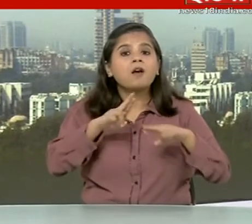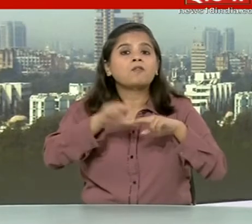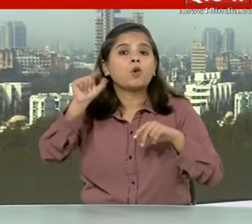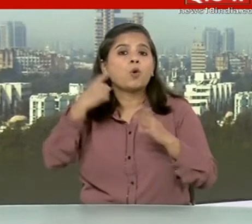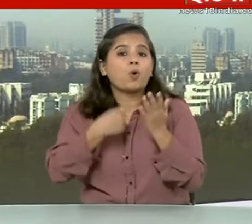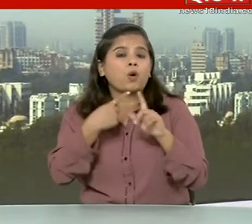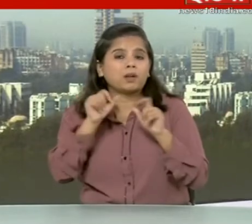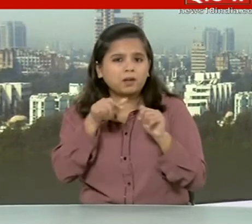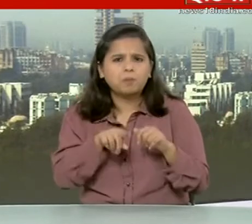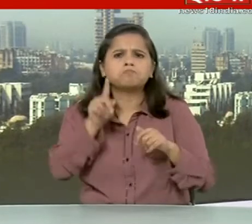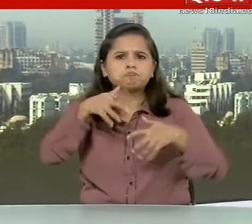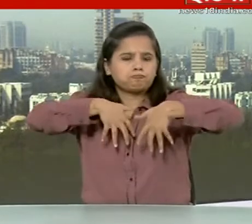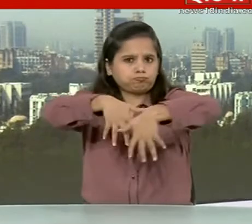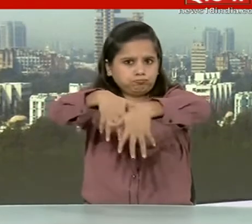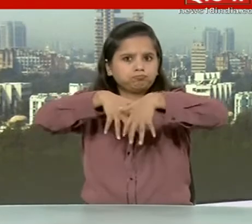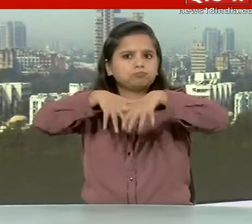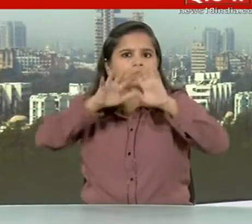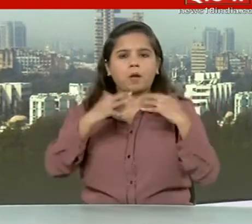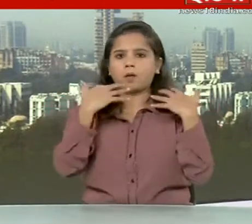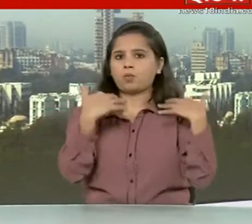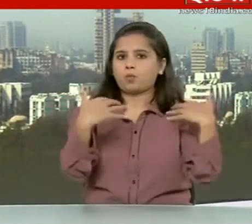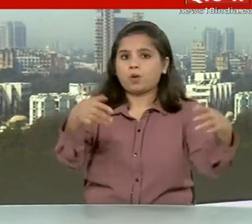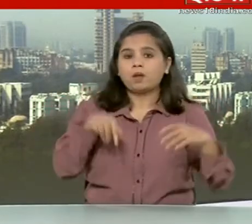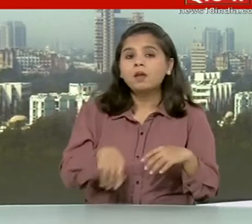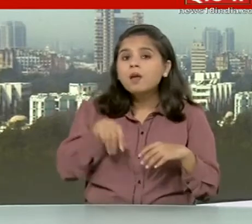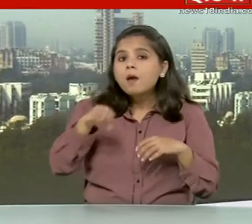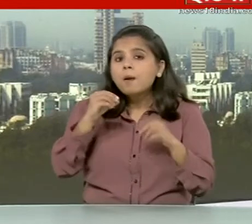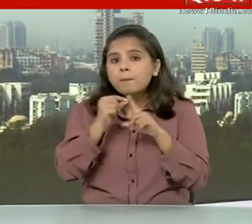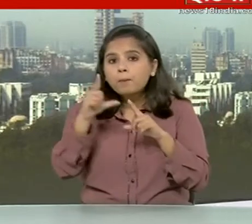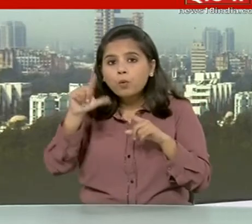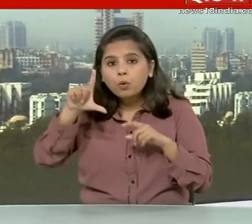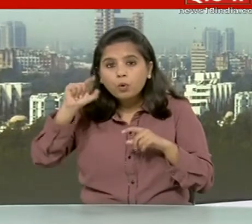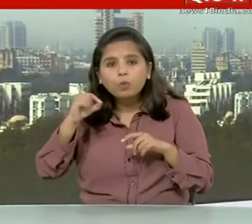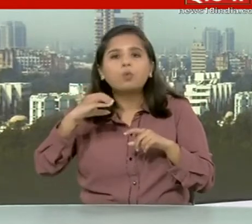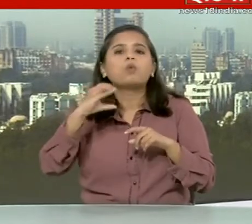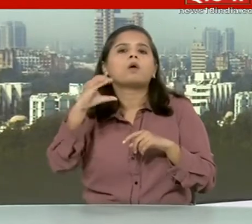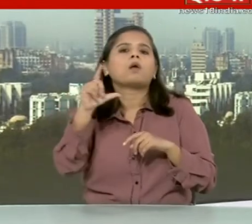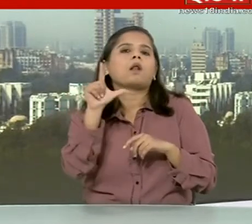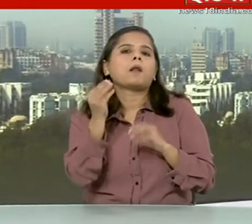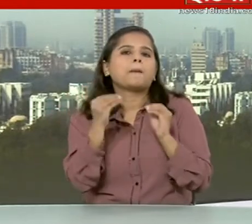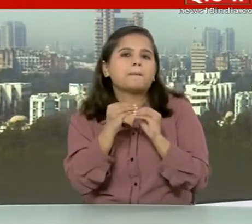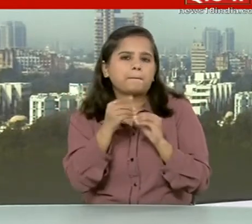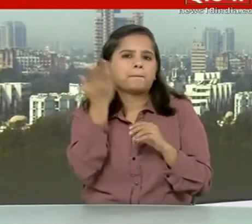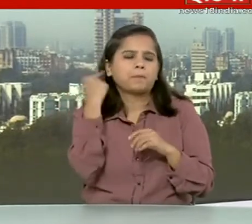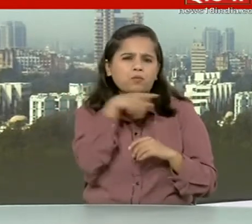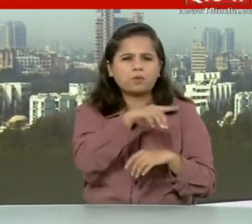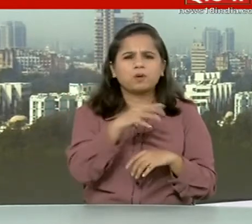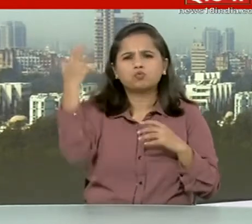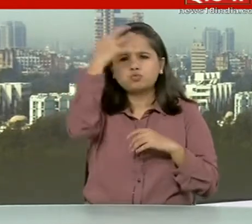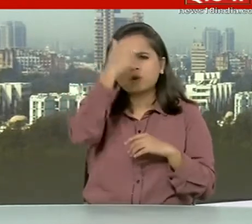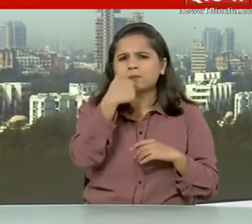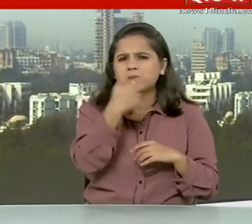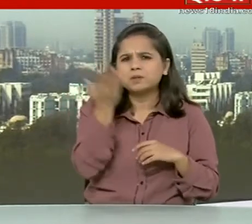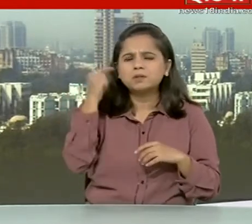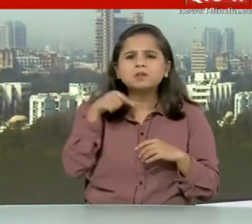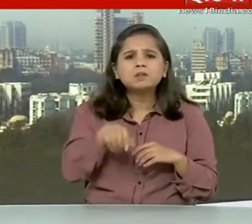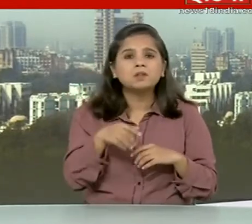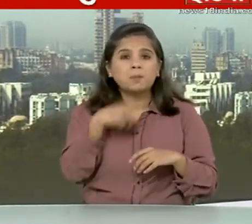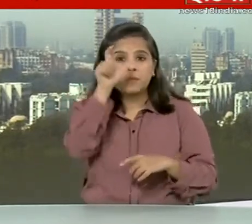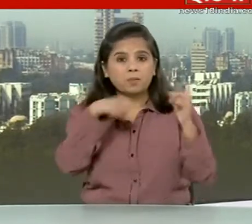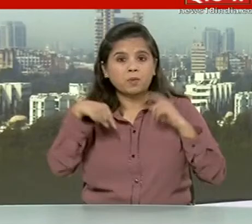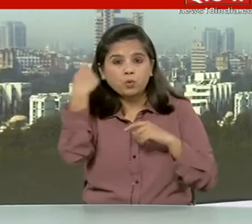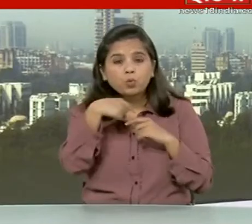एक बड़ी चुनावी रैली की दे विलिजिज पोलो कलब में रैली को संबोधित करते हुए ट्रम्प ने अंतिम डिबेट में डेमोक्रेट